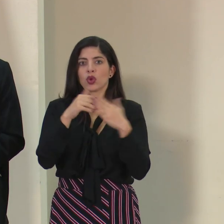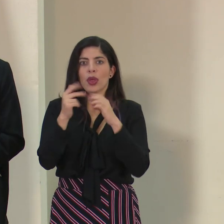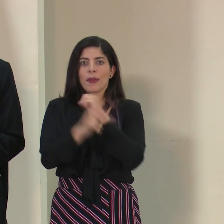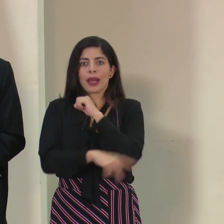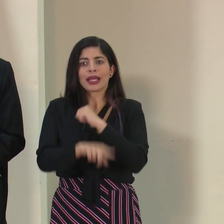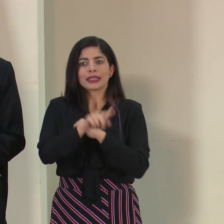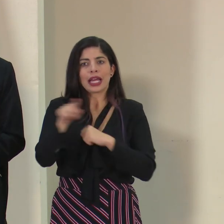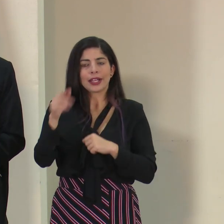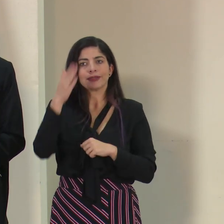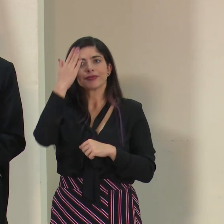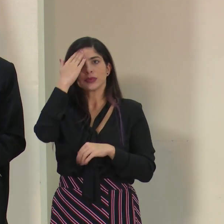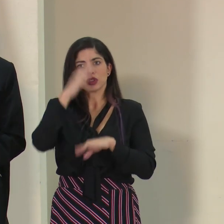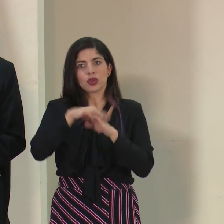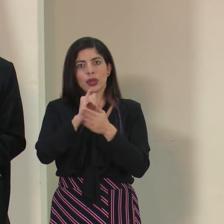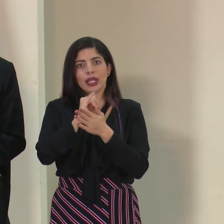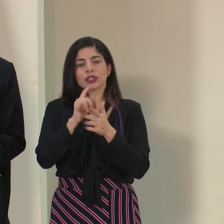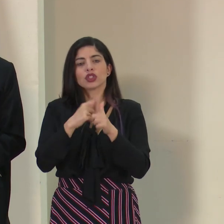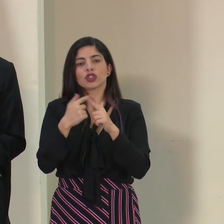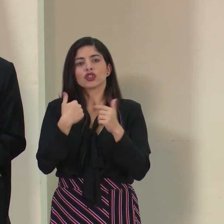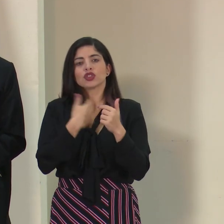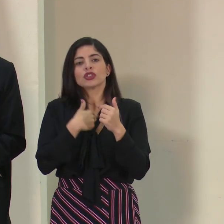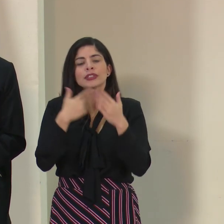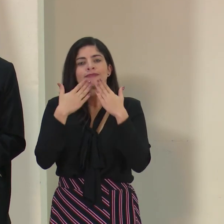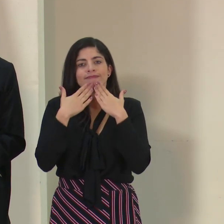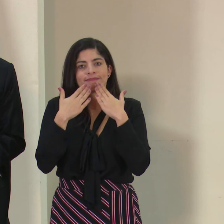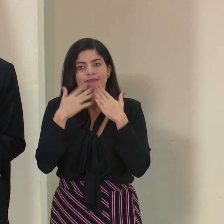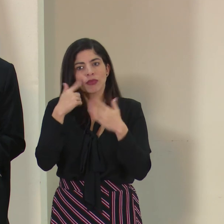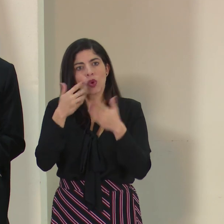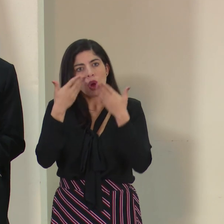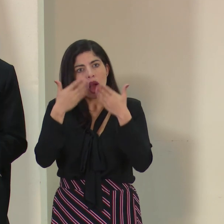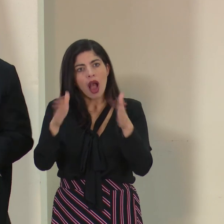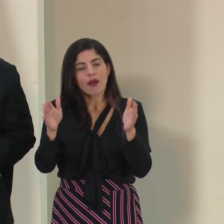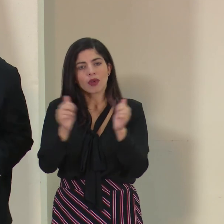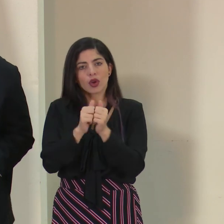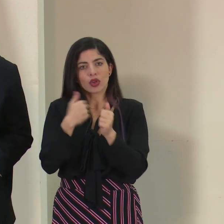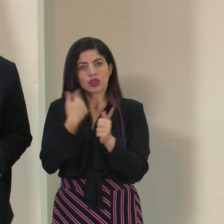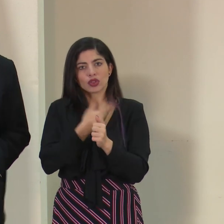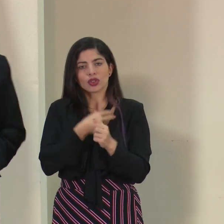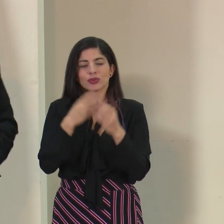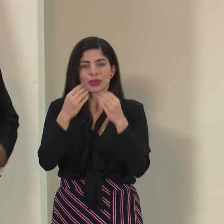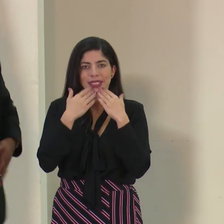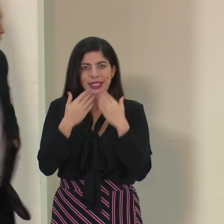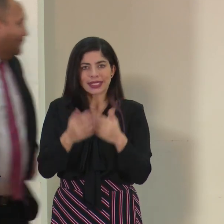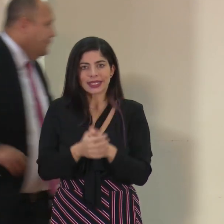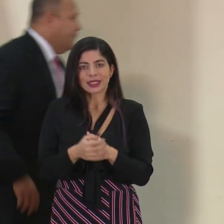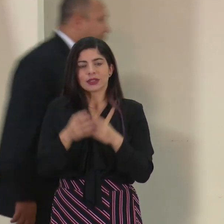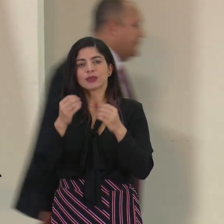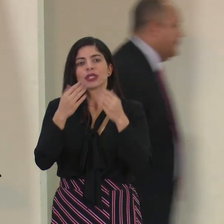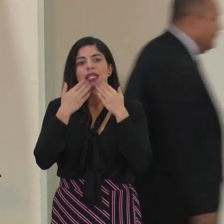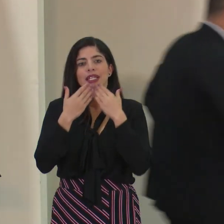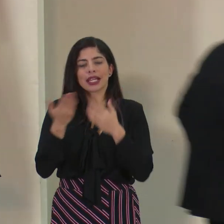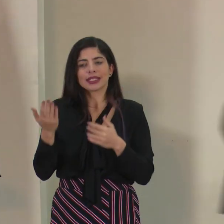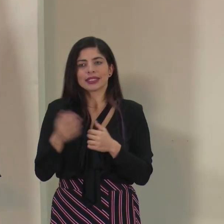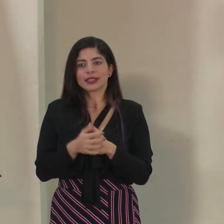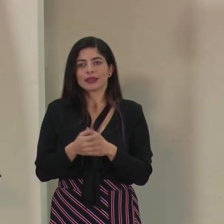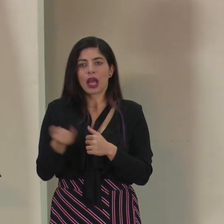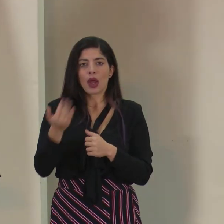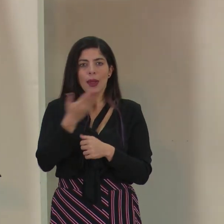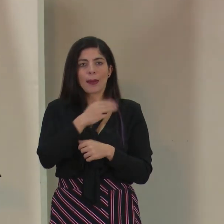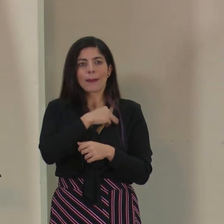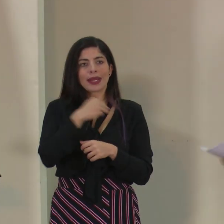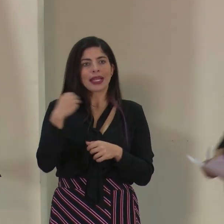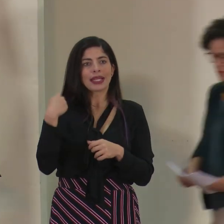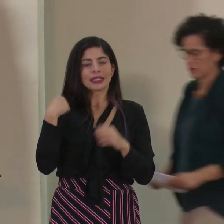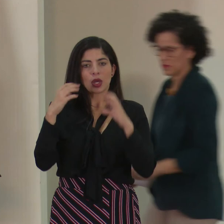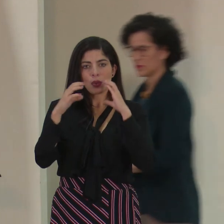conscientes de eso y les agradecemos mucho por la apertura que tuvieron con nosotros. Muchas gracias. Muchas gracias, doctor. Señora ministra de